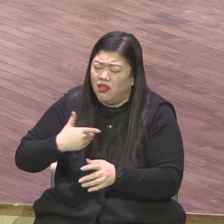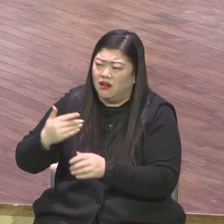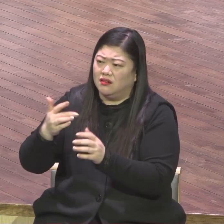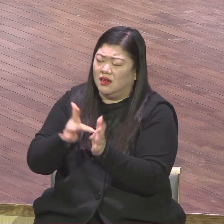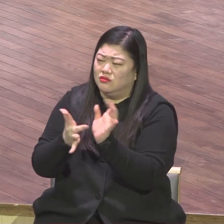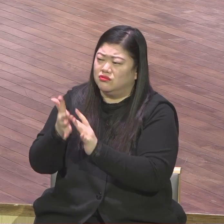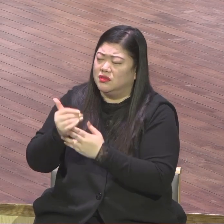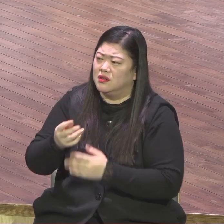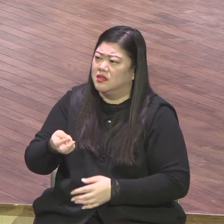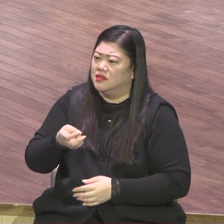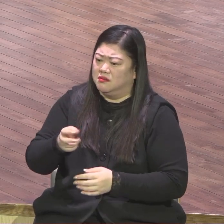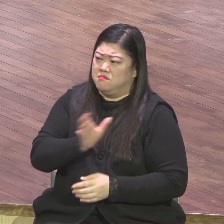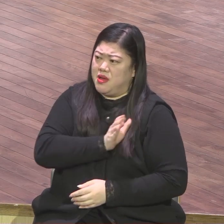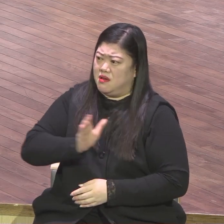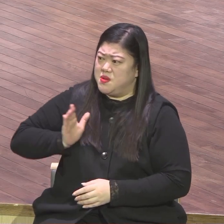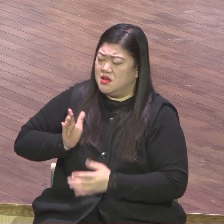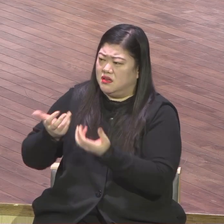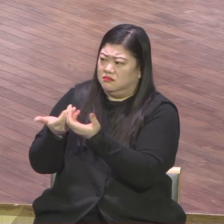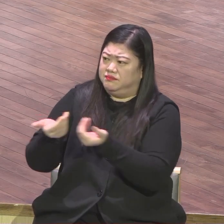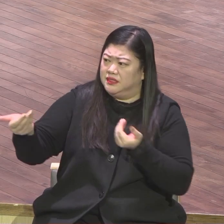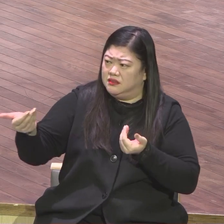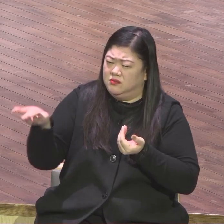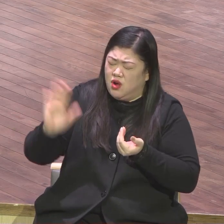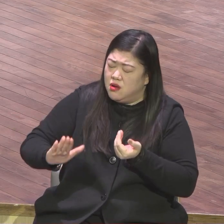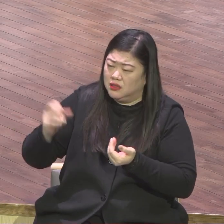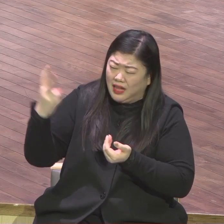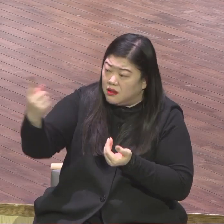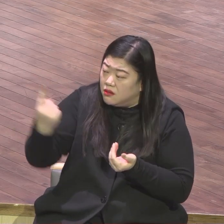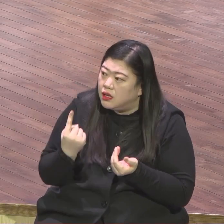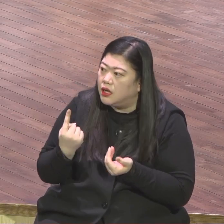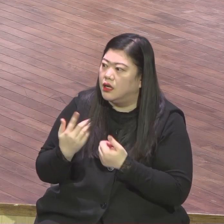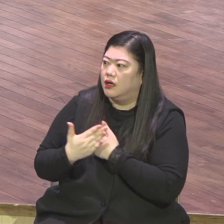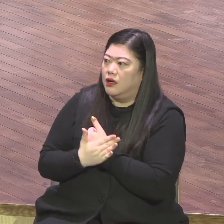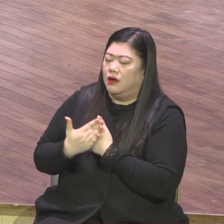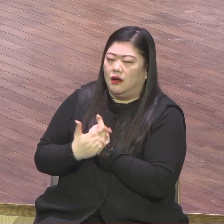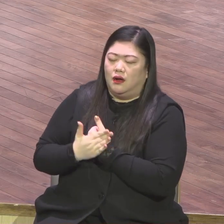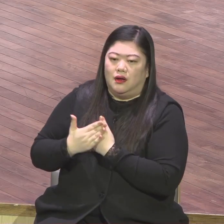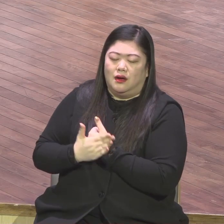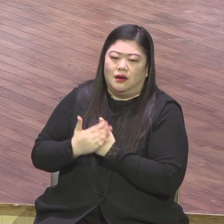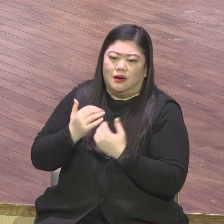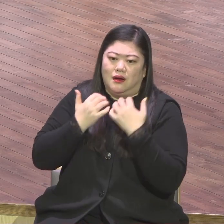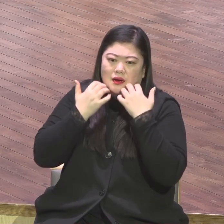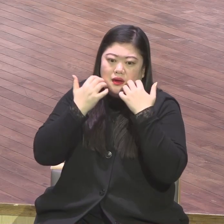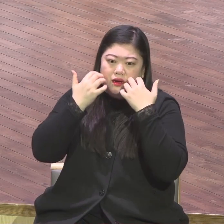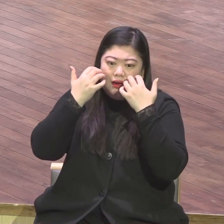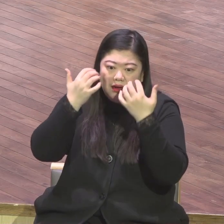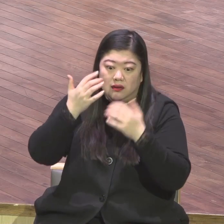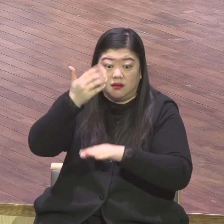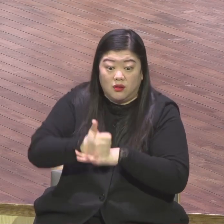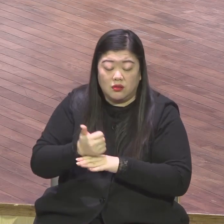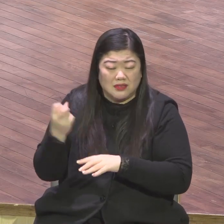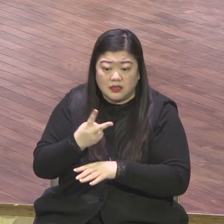붙어졌잖아요 불길이 올라갔잖아요 그 보금의 역사가 4등전의 고사란히 남아있잖아요